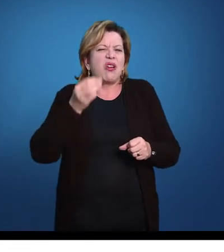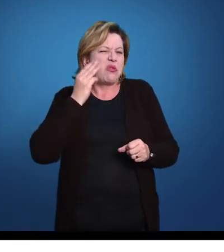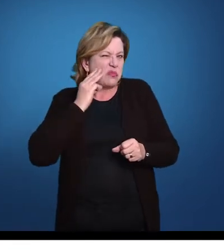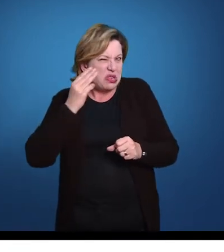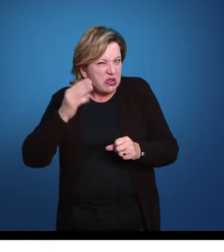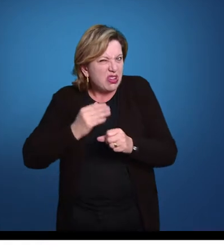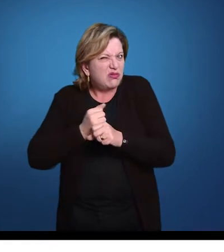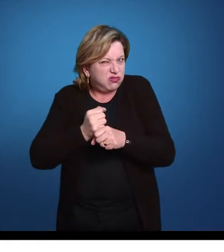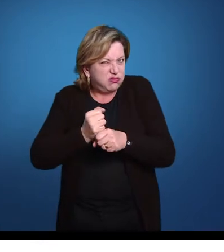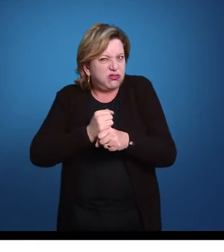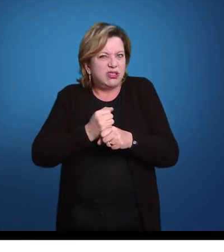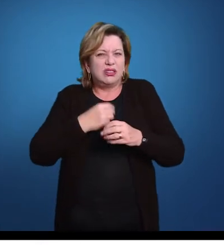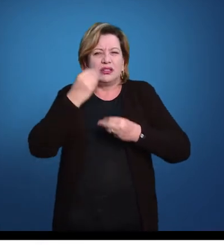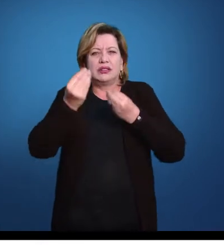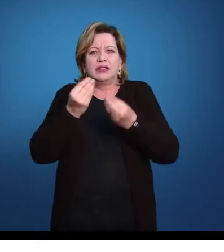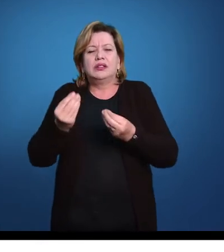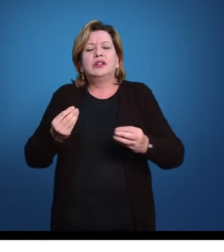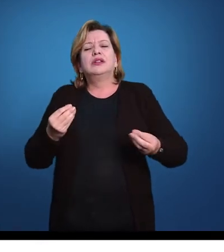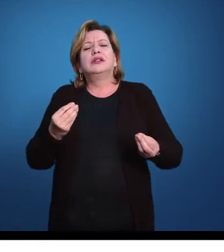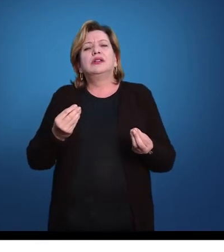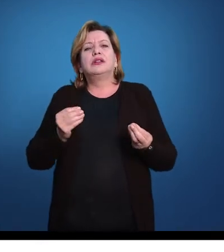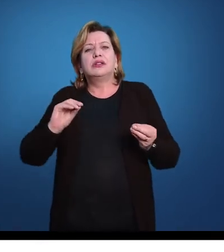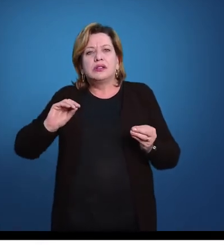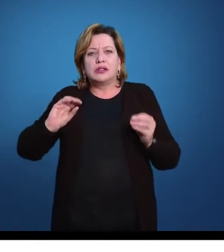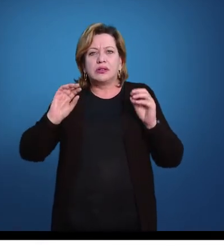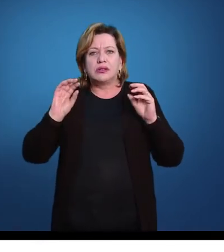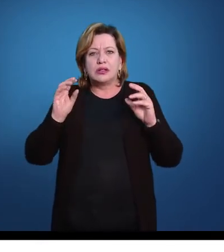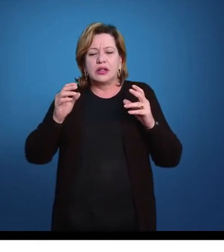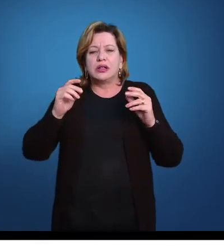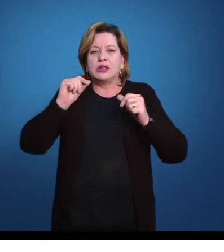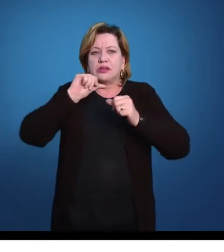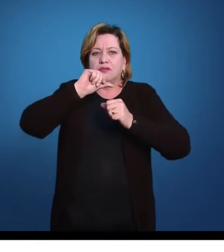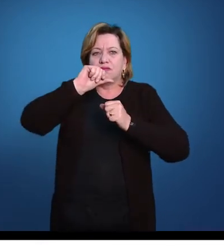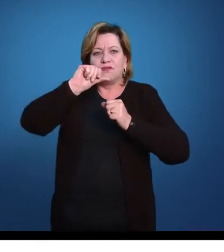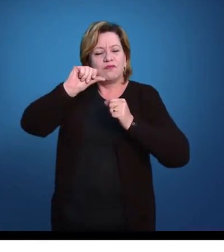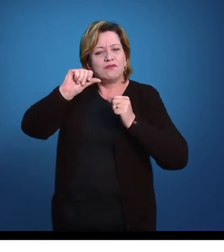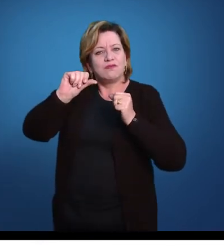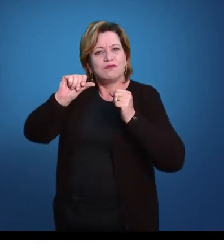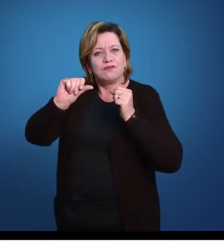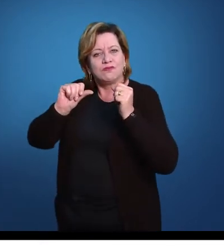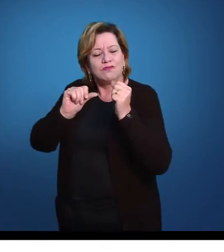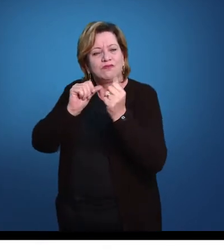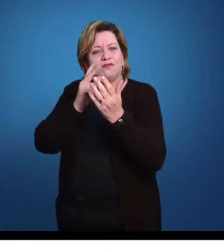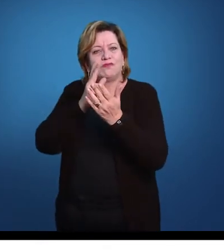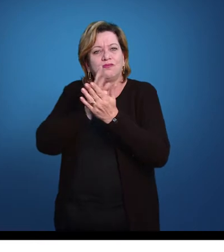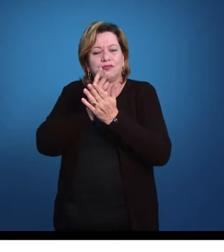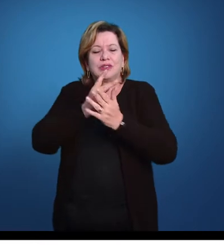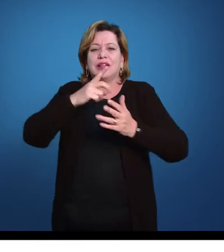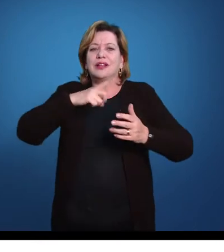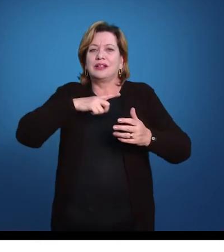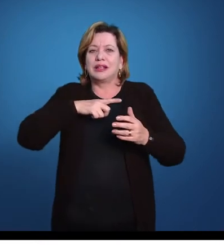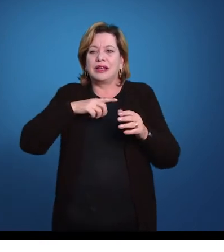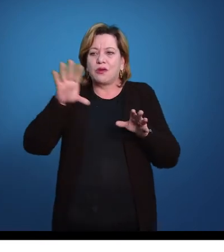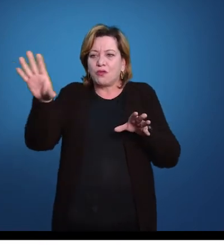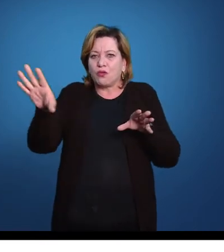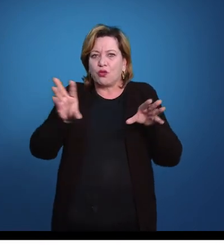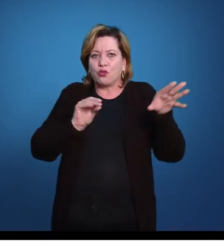de animais tubícolas, animais tubícolas costumam ter estruturas captadoras de alimento, algumas